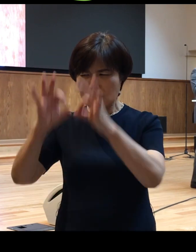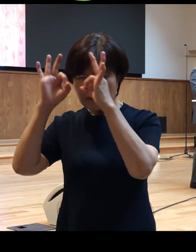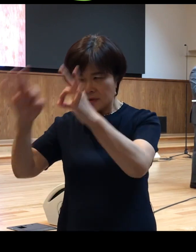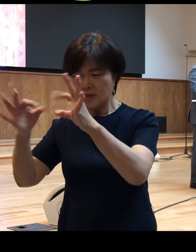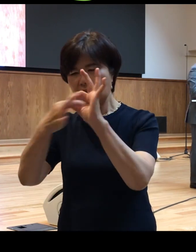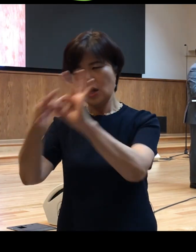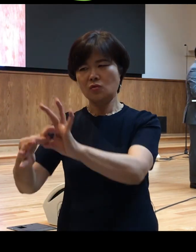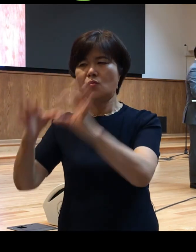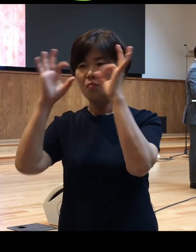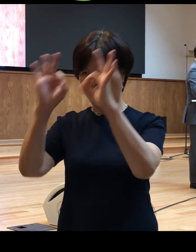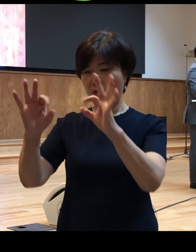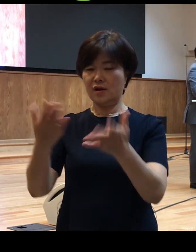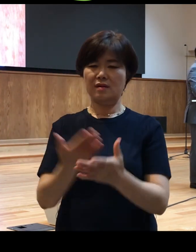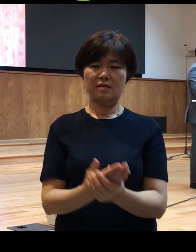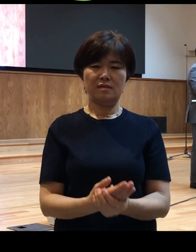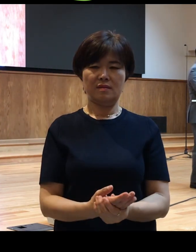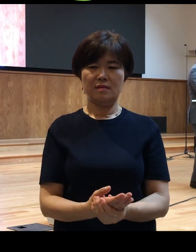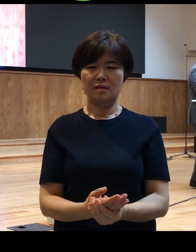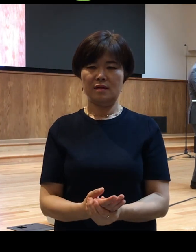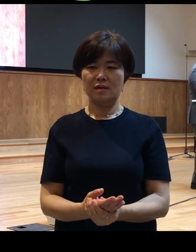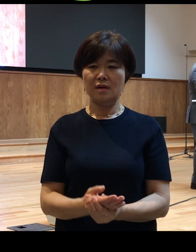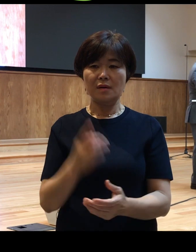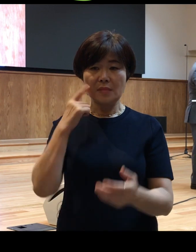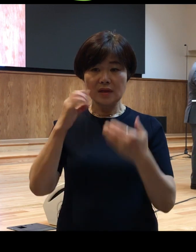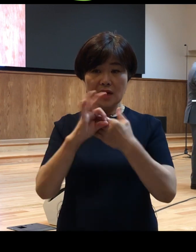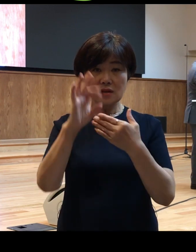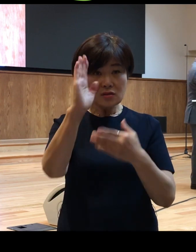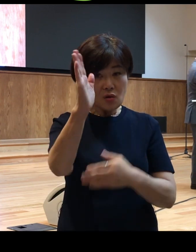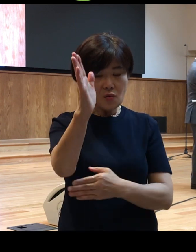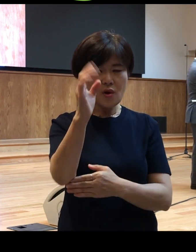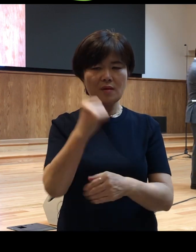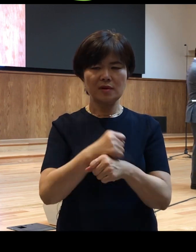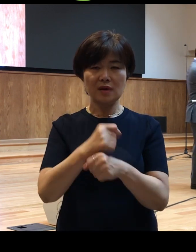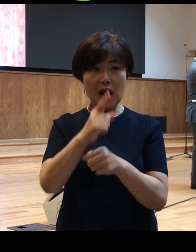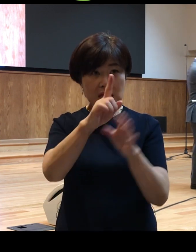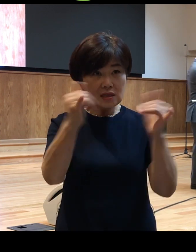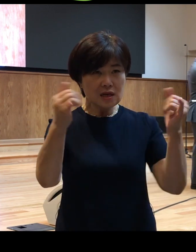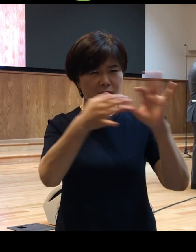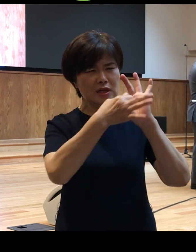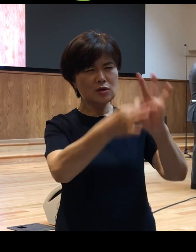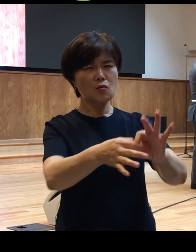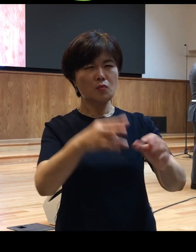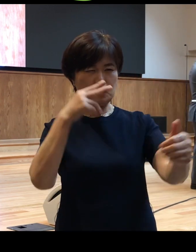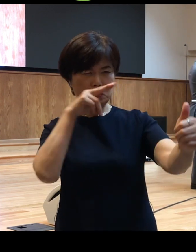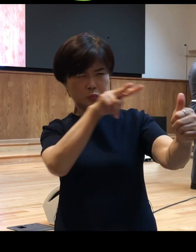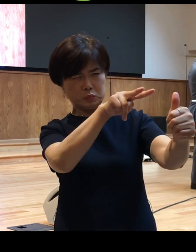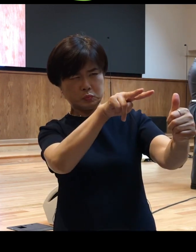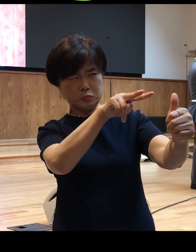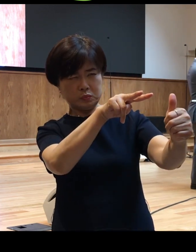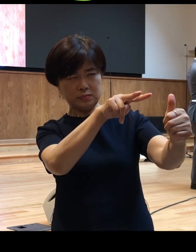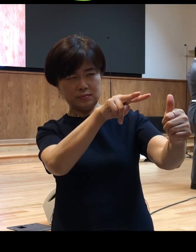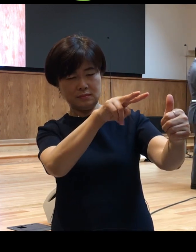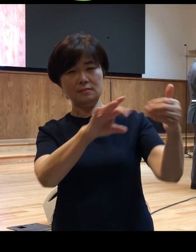것입니다 그럼 제가 만약 설교하면서 한 사람을 계속 응시하고 설교한다고 생각해 보십시오